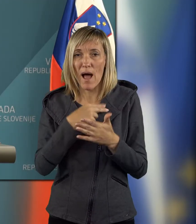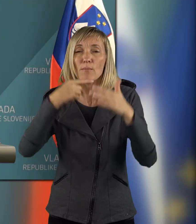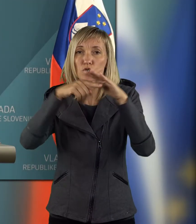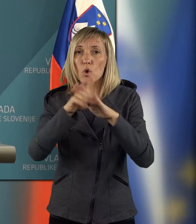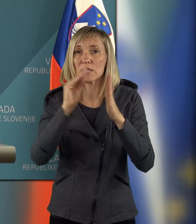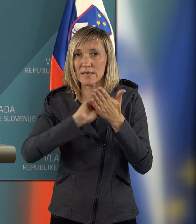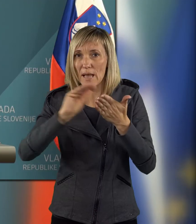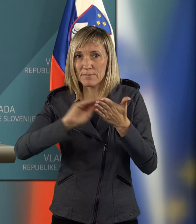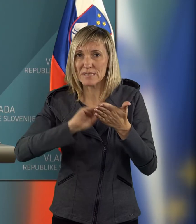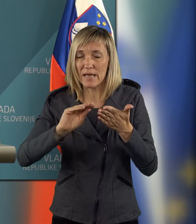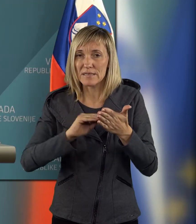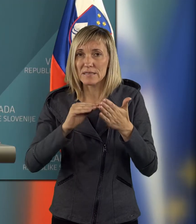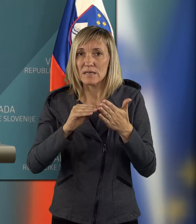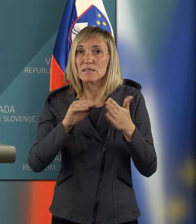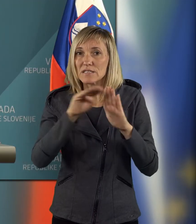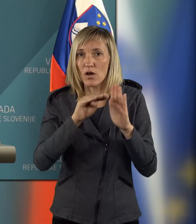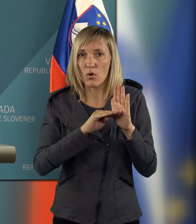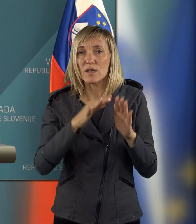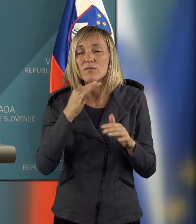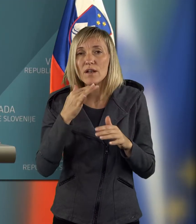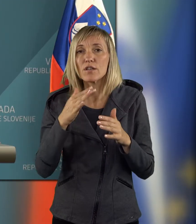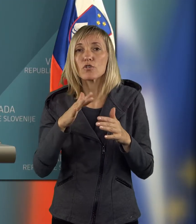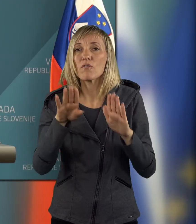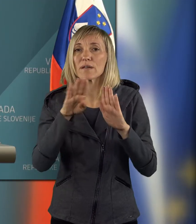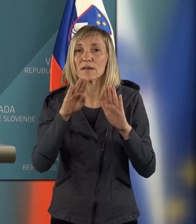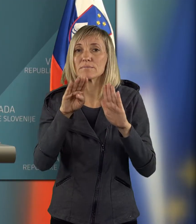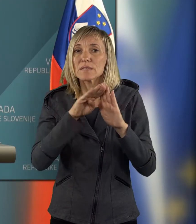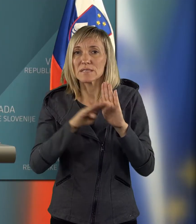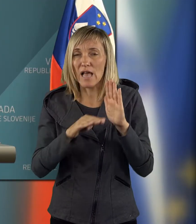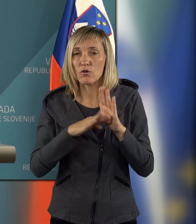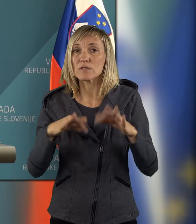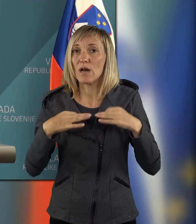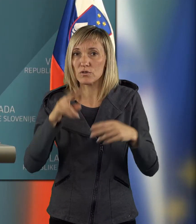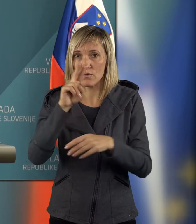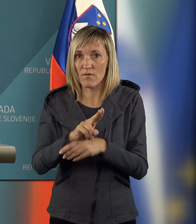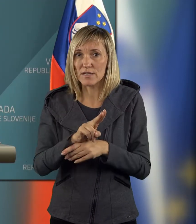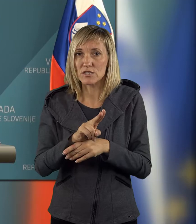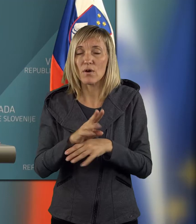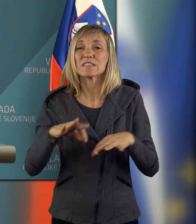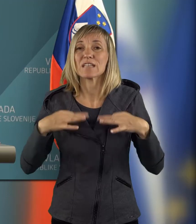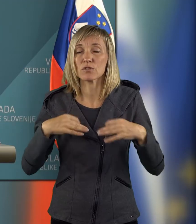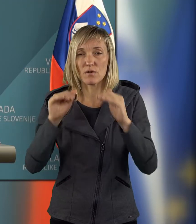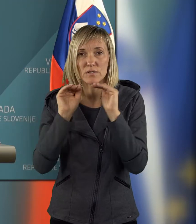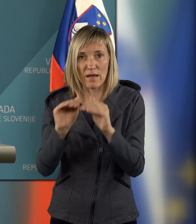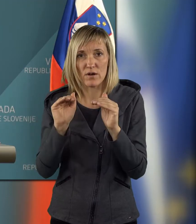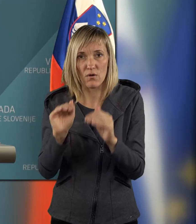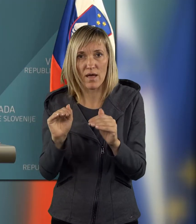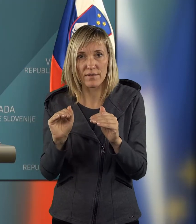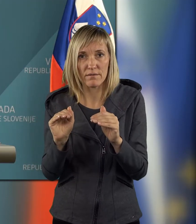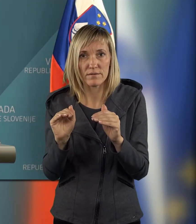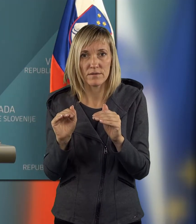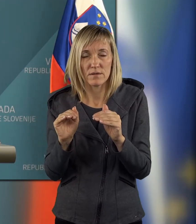mi v sistemskih zakonih, veliko je tega, recimo, v zakonu o zdravstvenem varstvu in zdravstvenem zavarovanju,